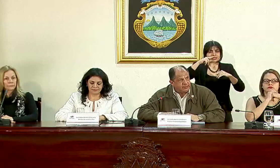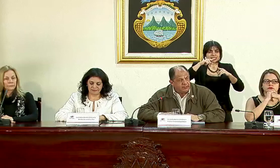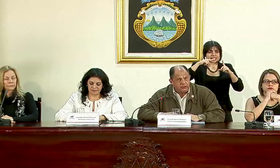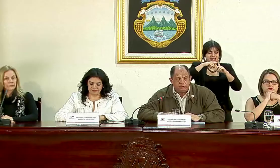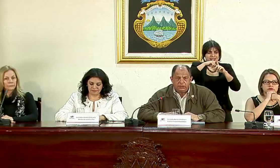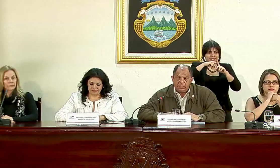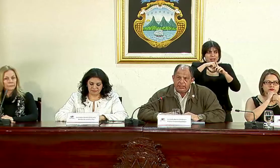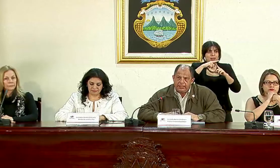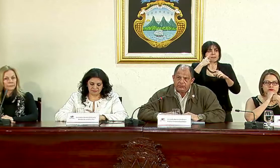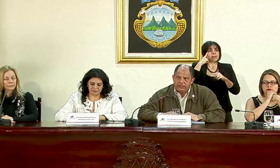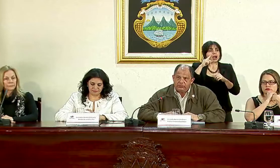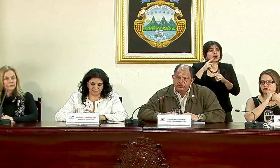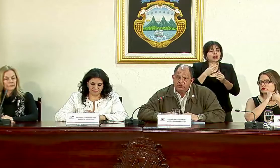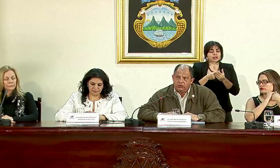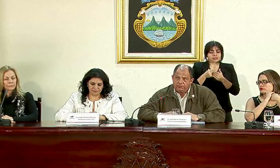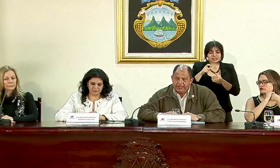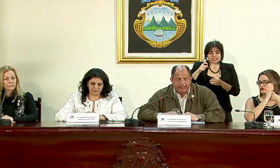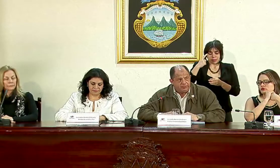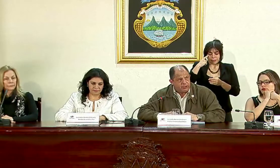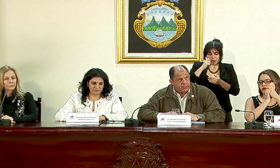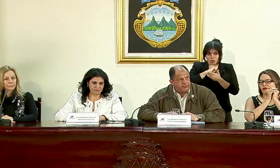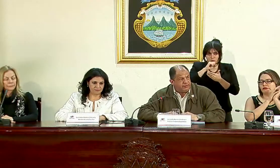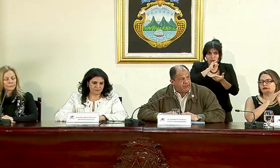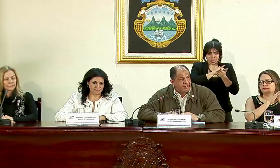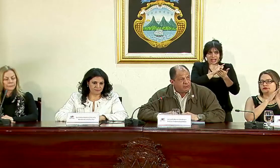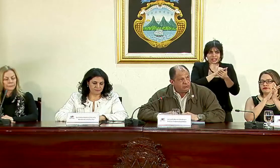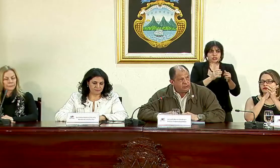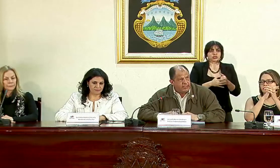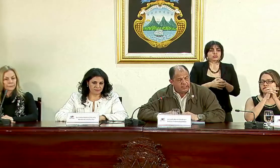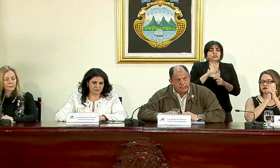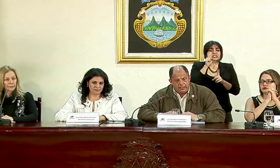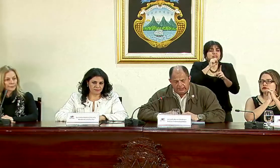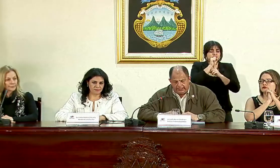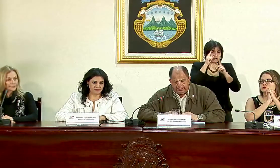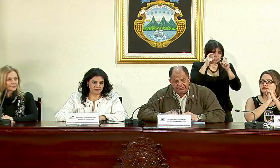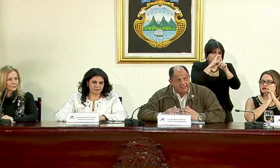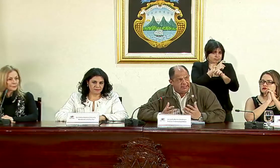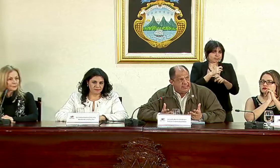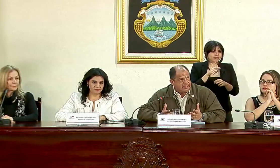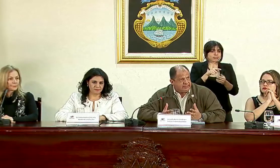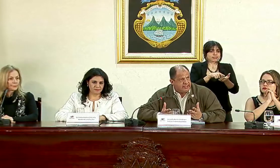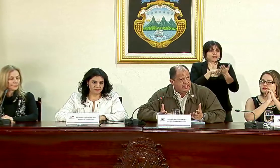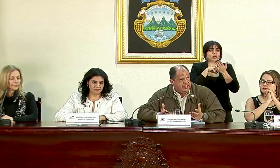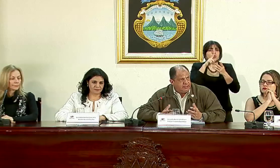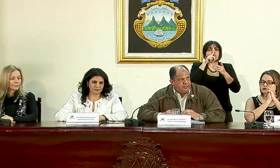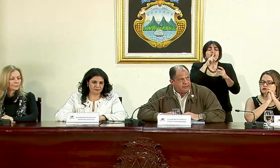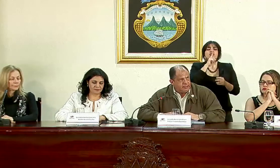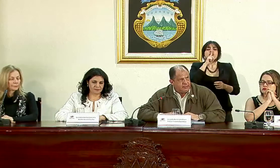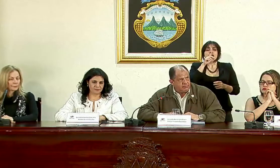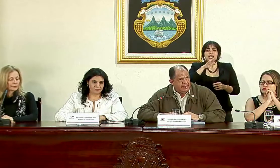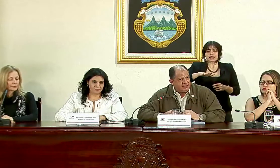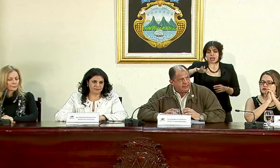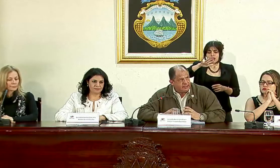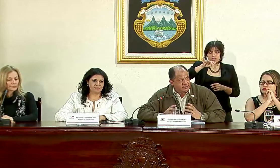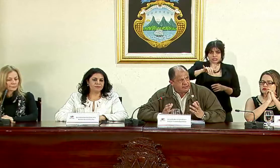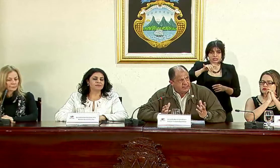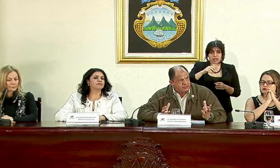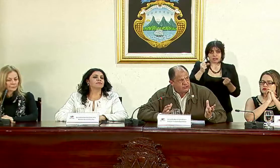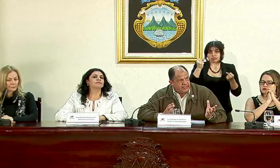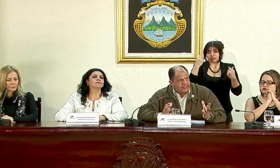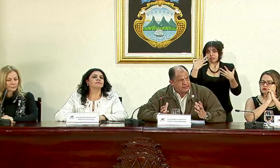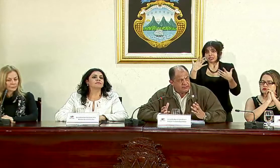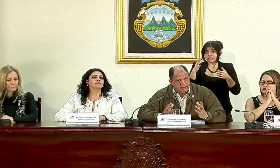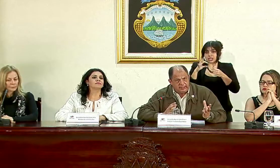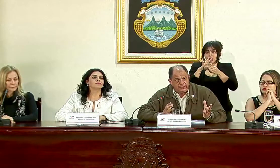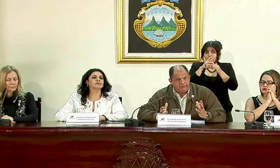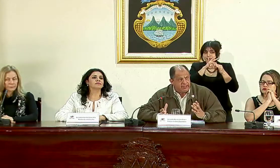para combatirlo es una situación compleja porque refleja una realidad que está ahí de bandas que están